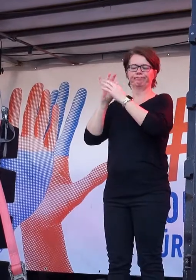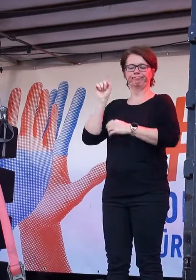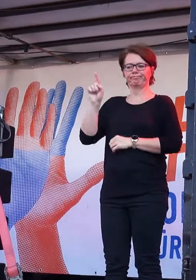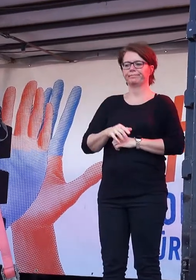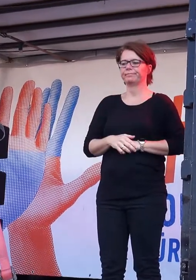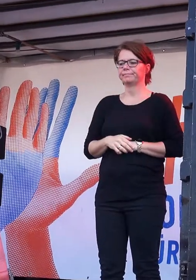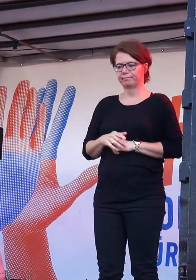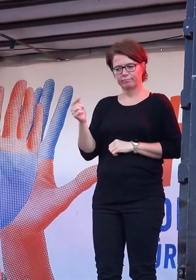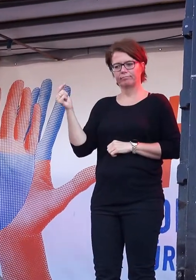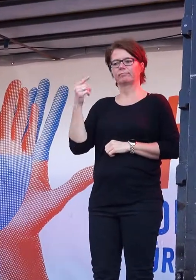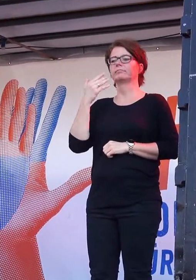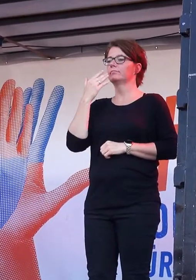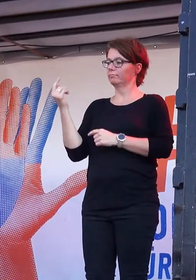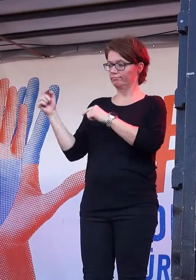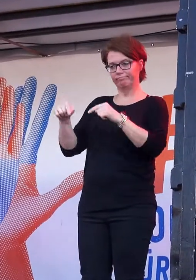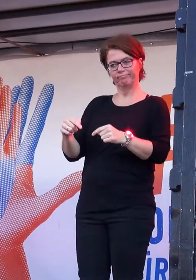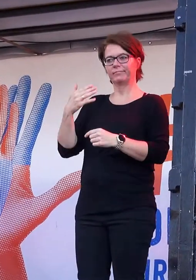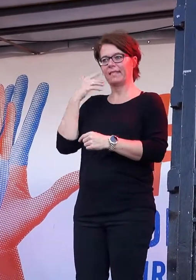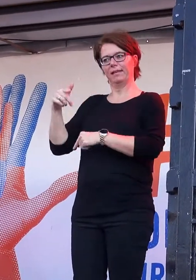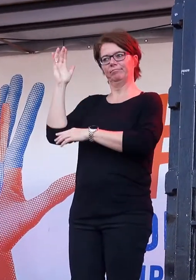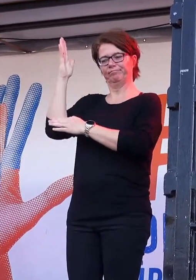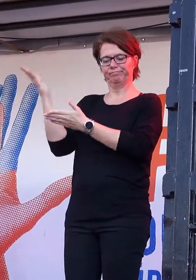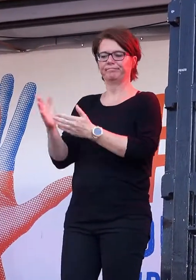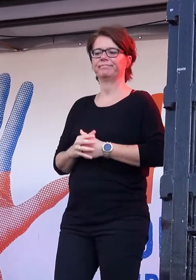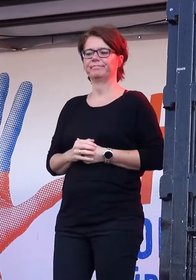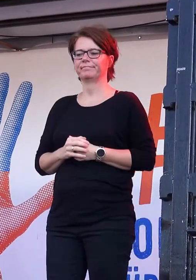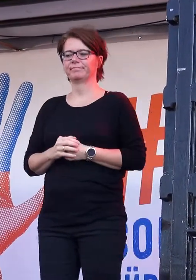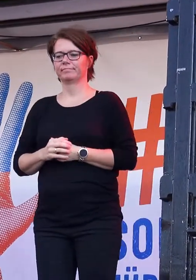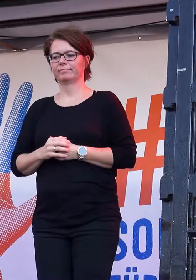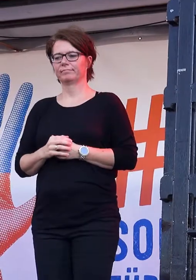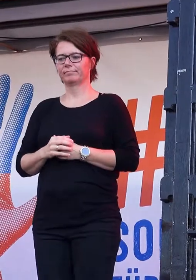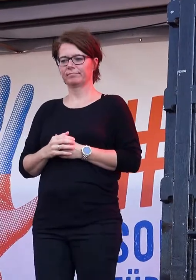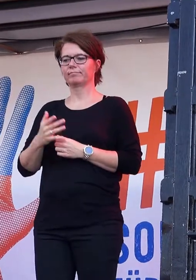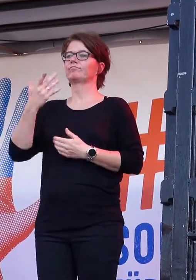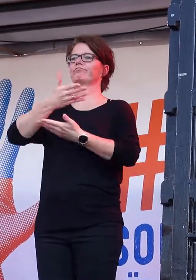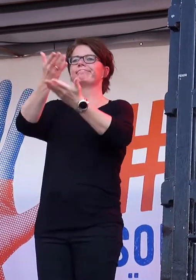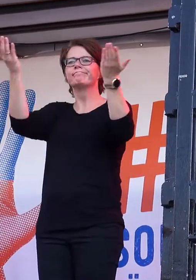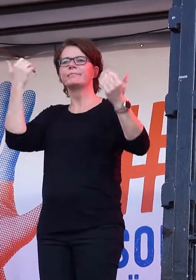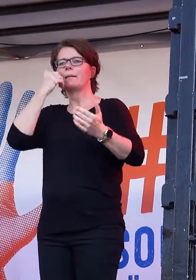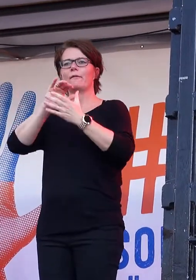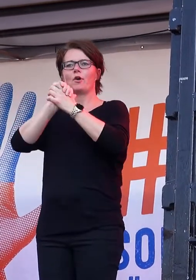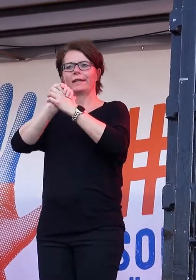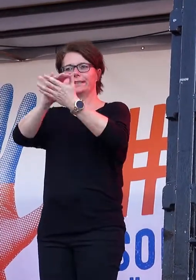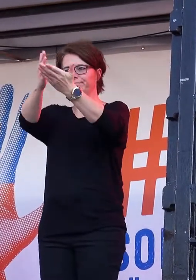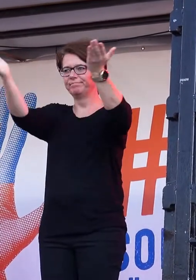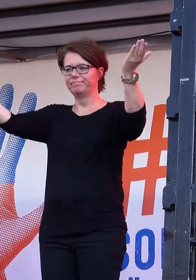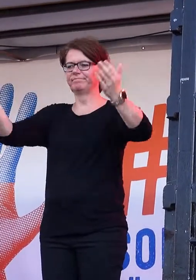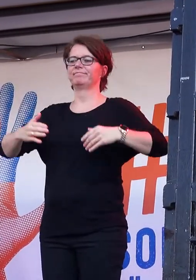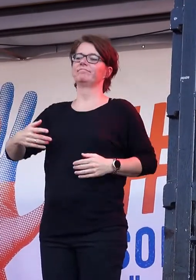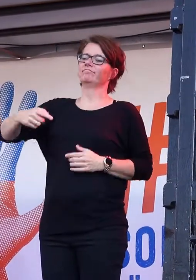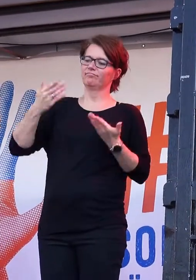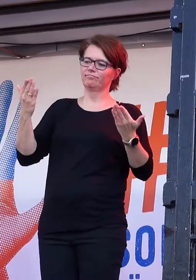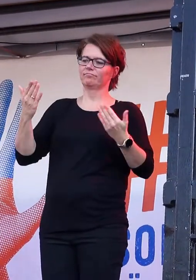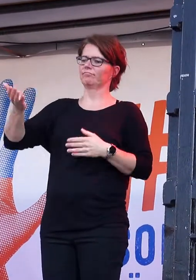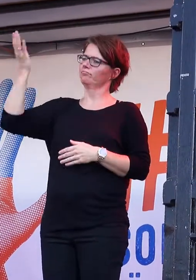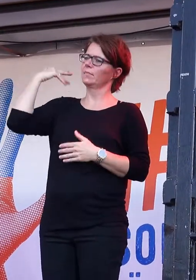Ulrike. Liebe Freundinnen und Freunde, irgendwann in den 80er Jahren habe ich meine jüdischen